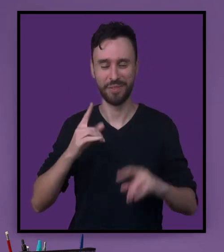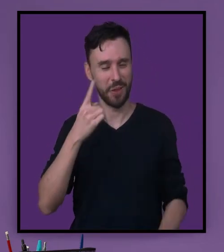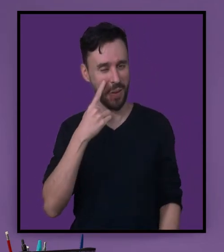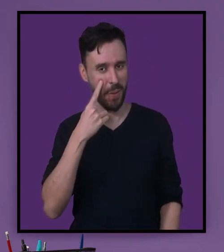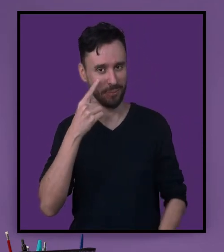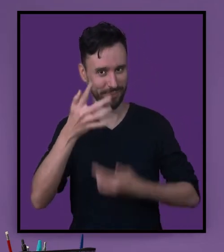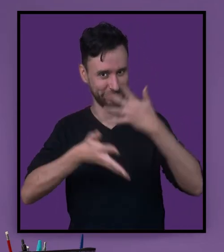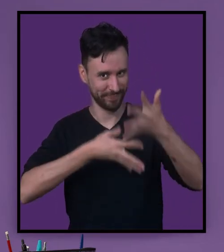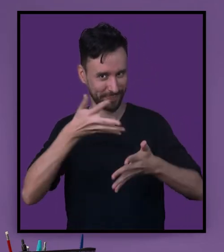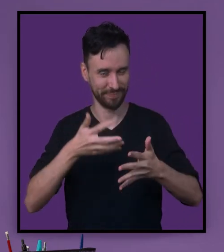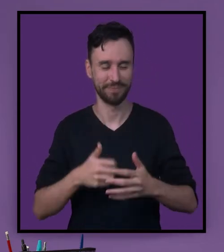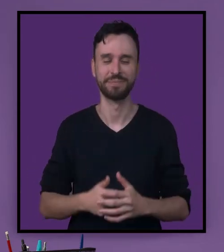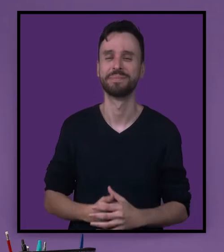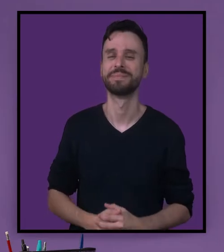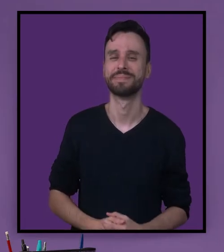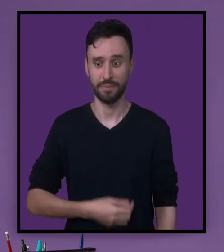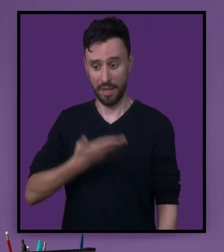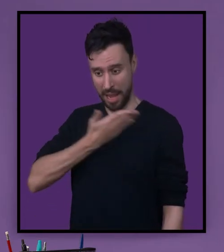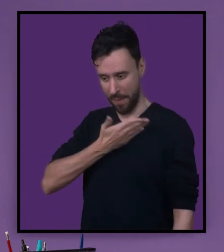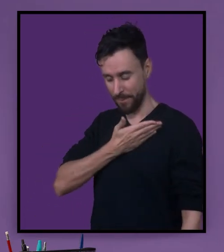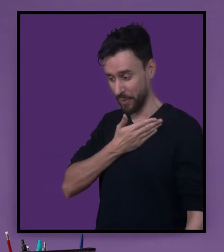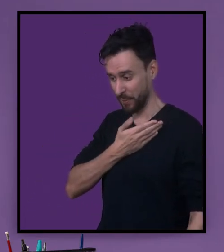Já está pronto a macarronada.